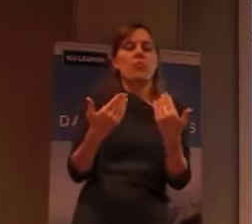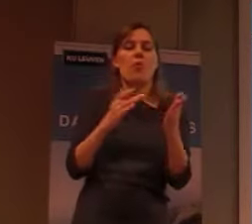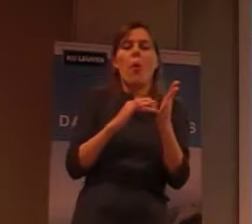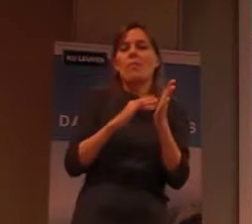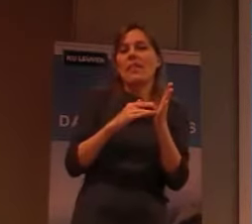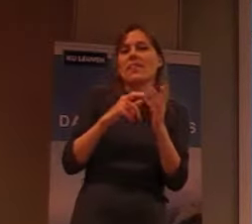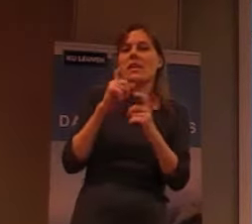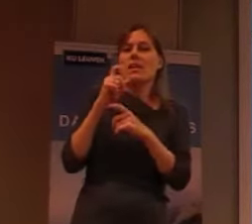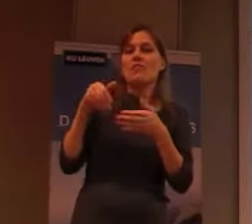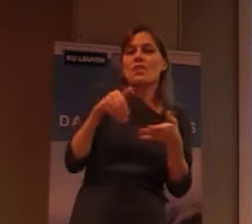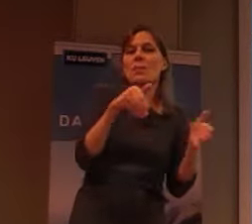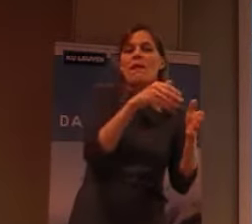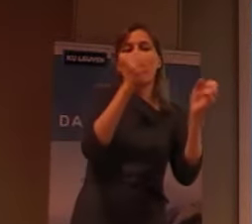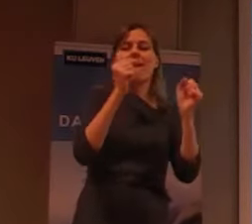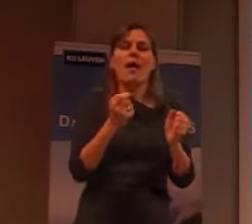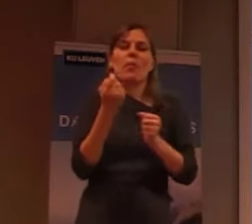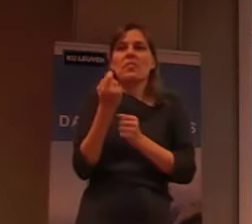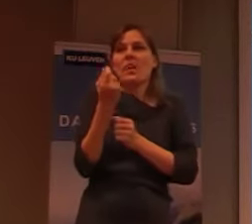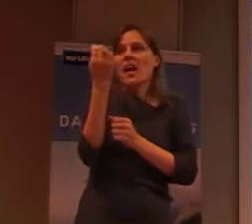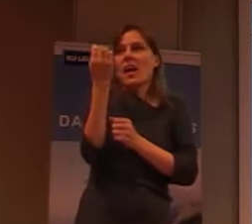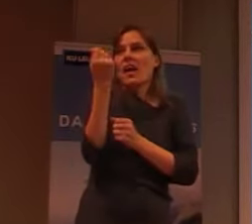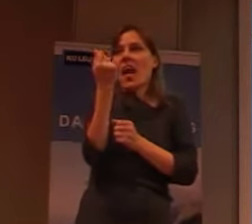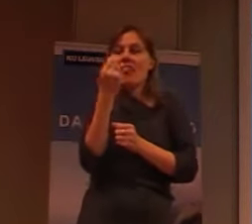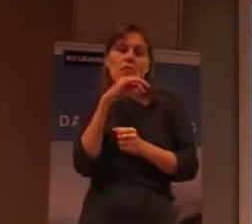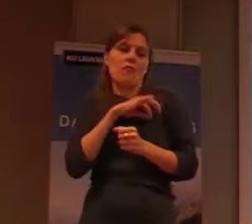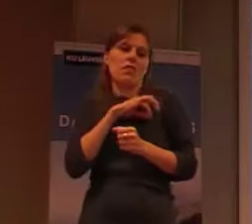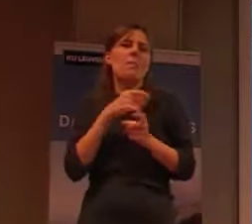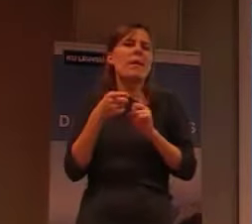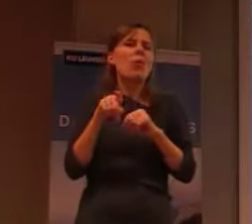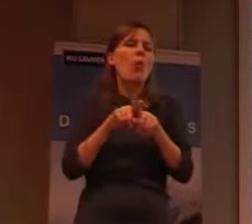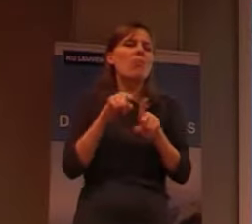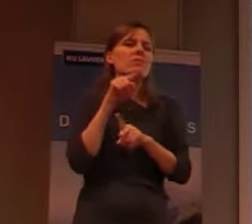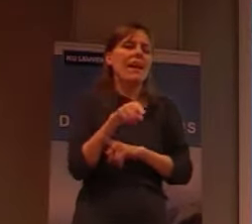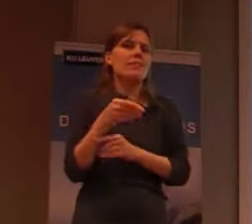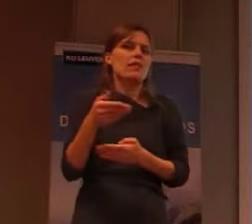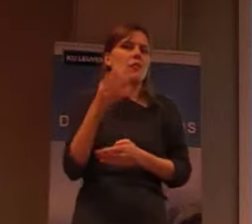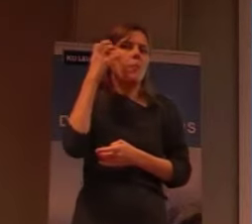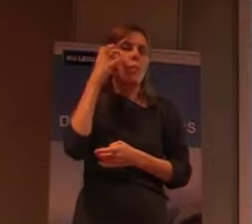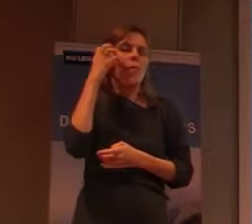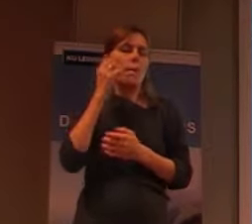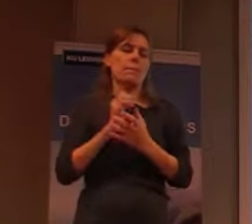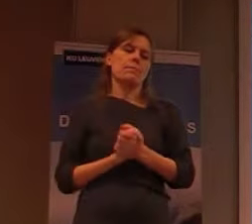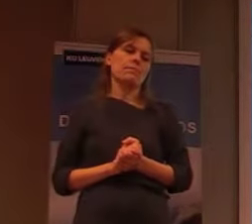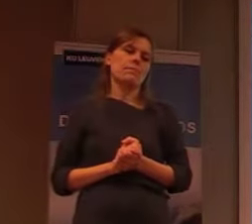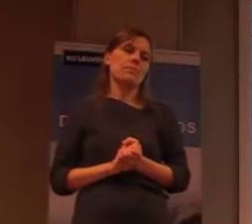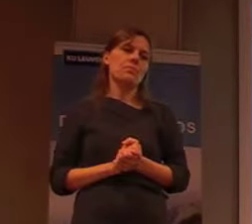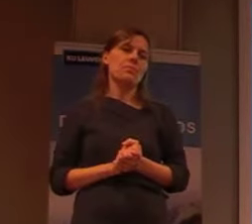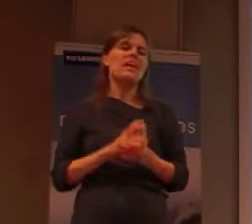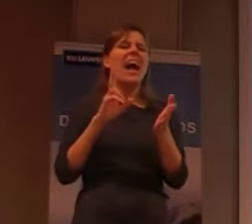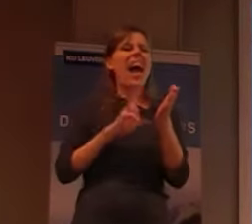wat inkomen kunnen hebben. Maar ook dat leidt tot problemen. Dus je kan echt zeggen dat dat zeer